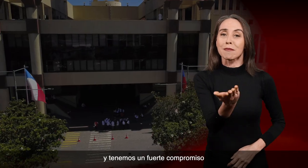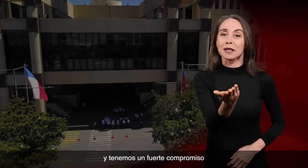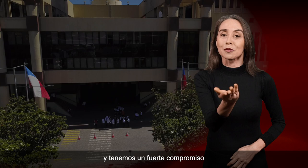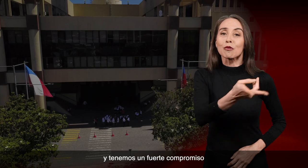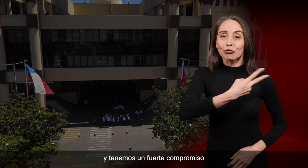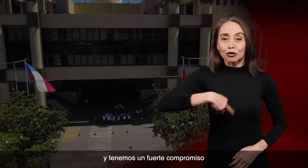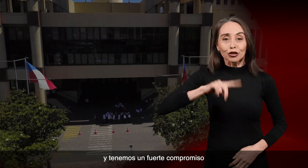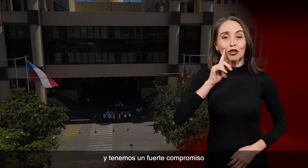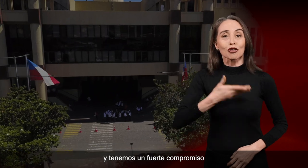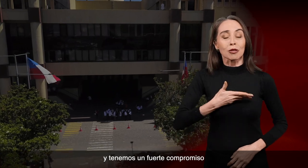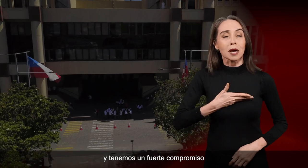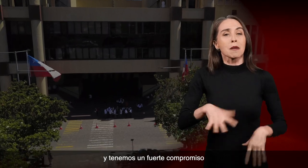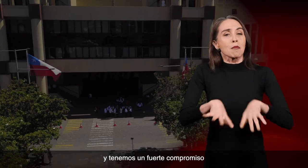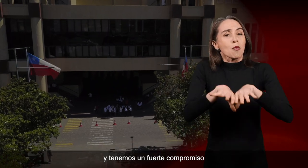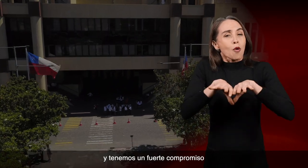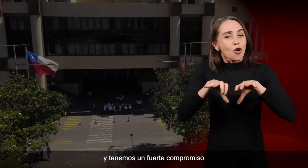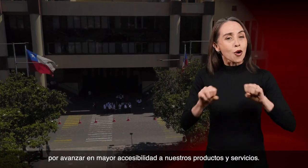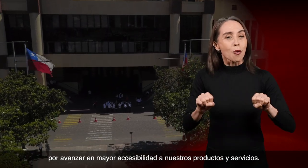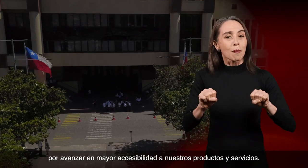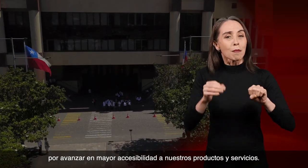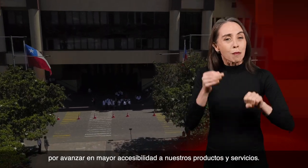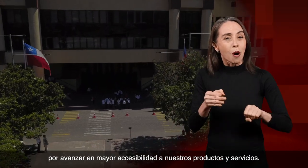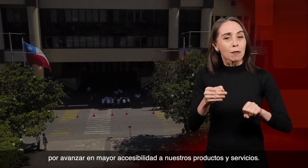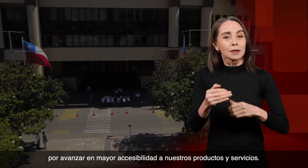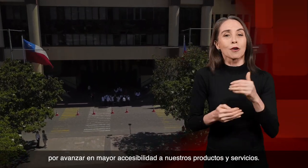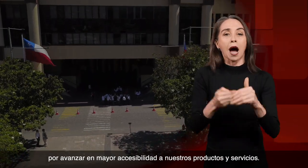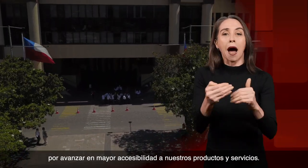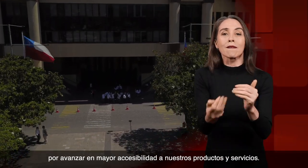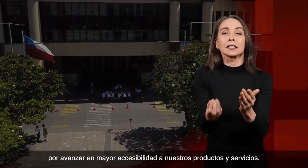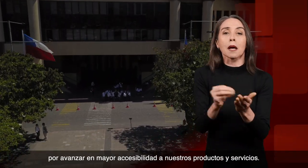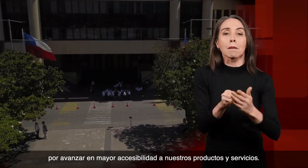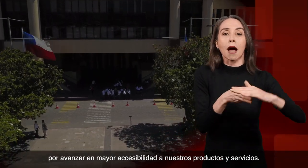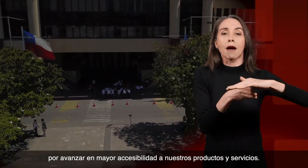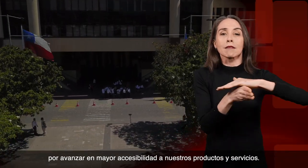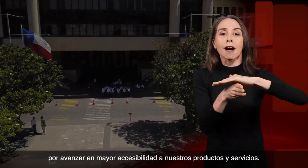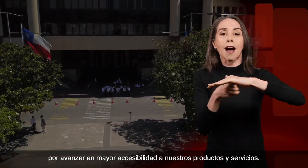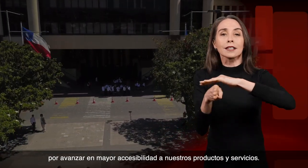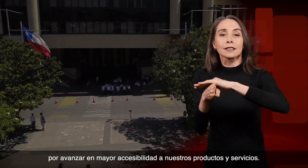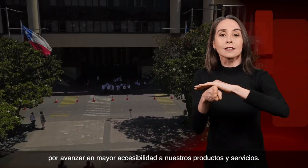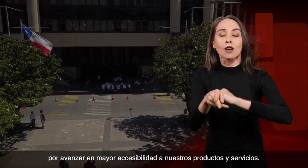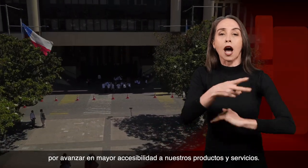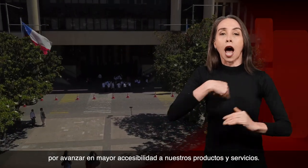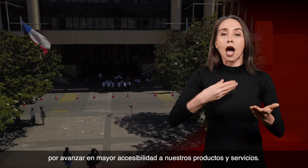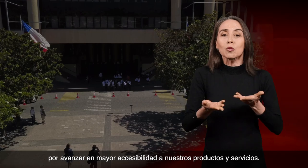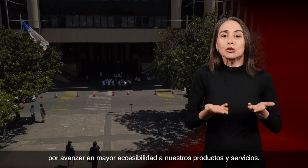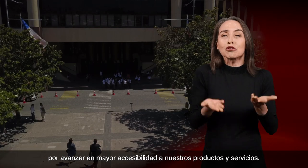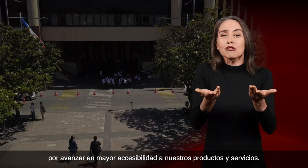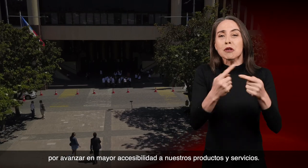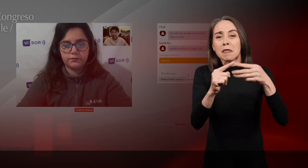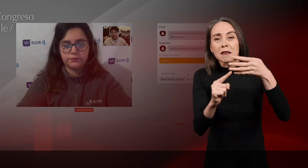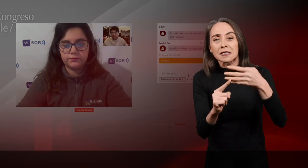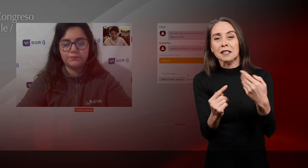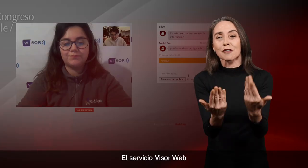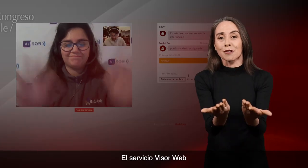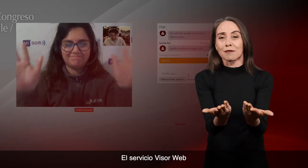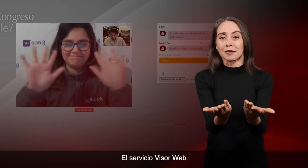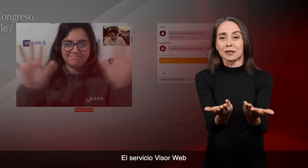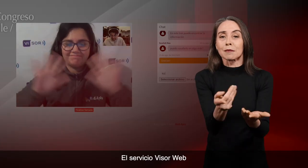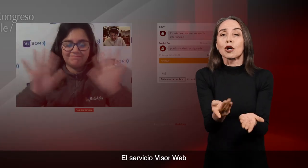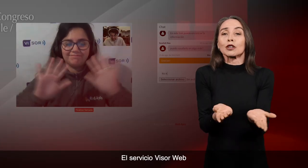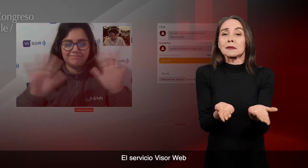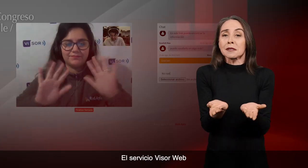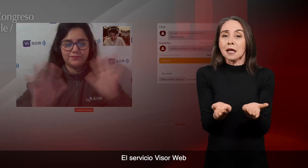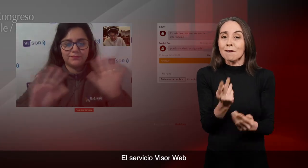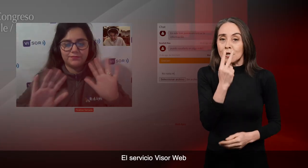Y tenemos un fuerte compromiso por avanzar en mayor accesibilidad a nuestros productos y servicios. El